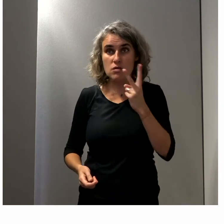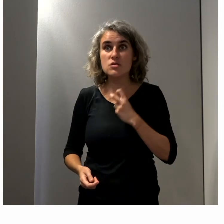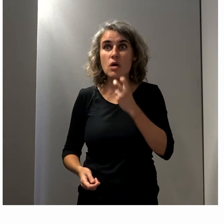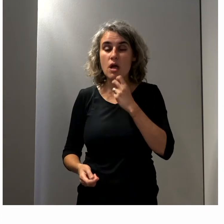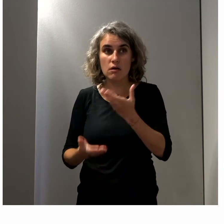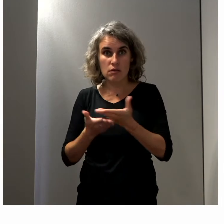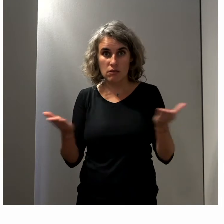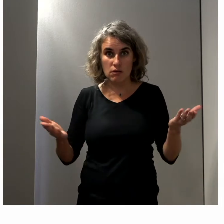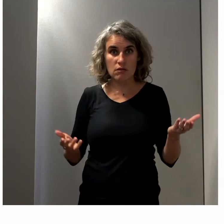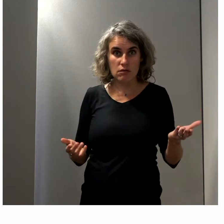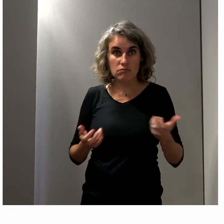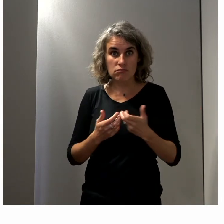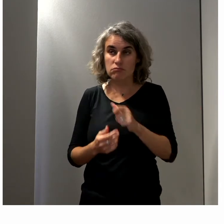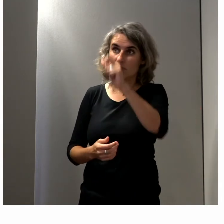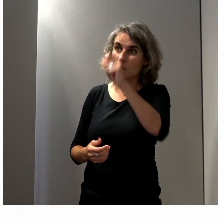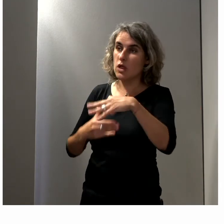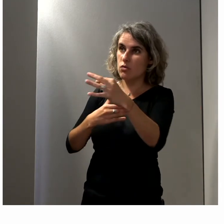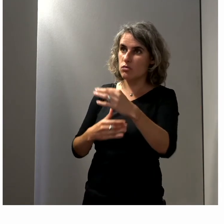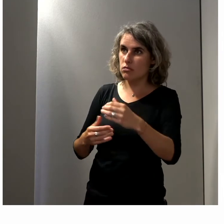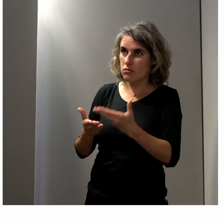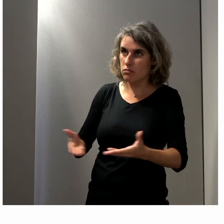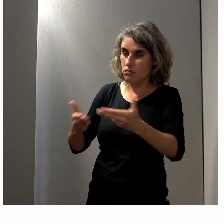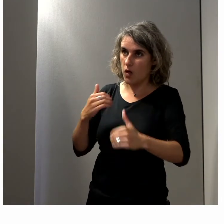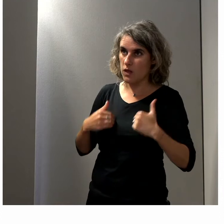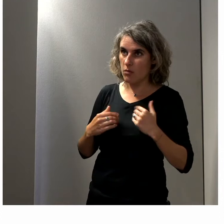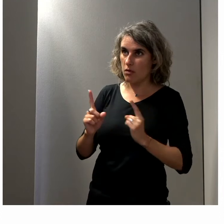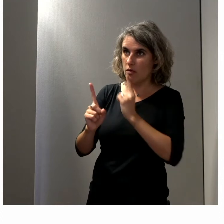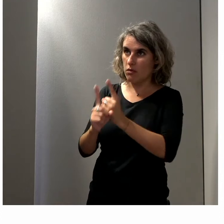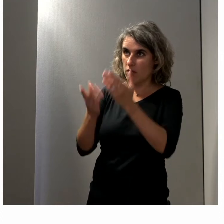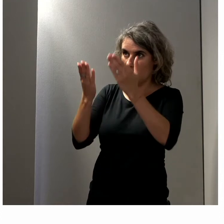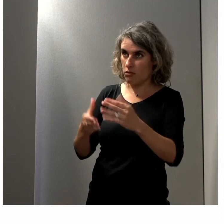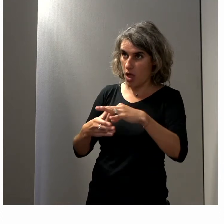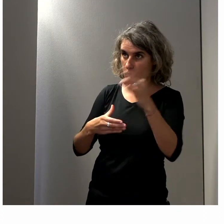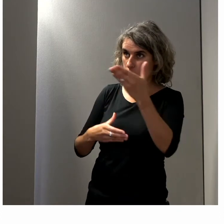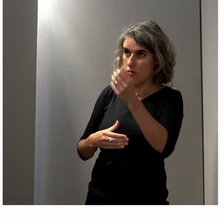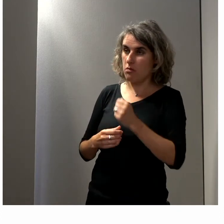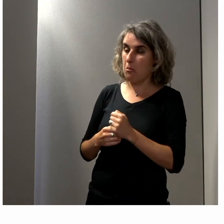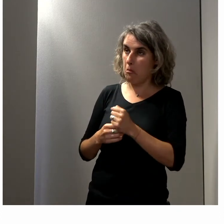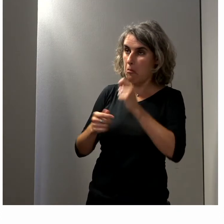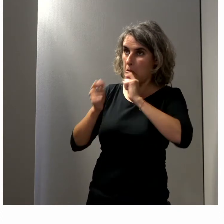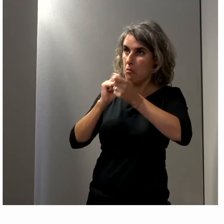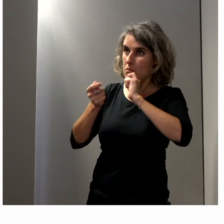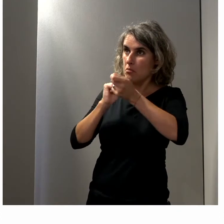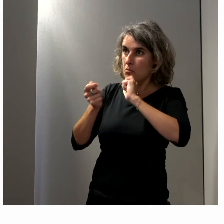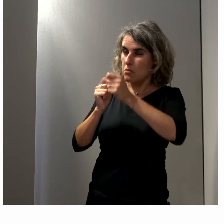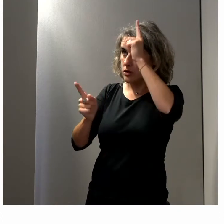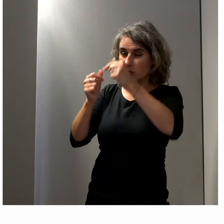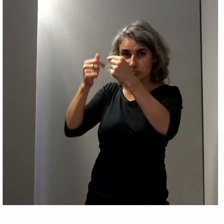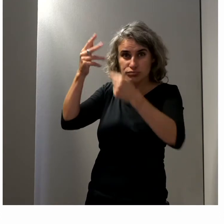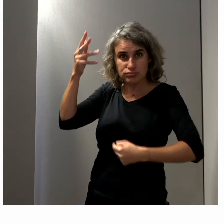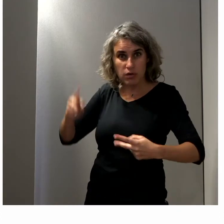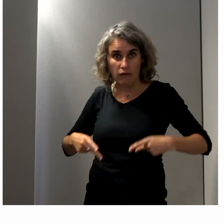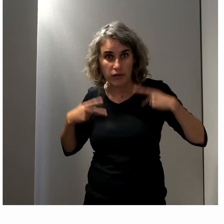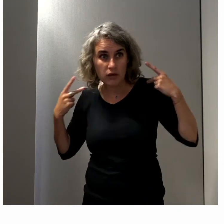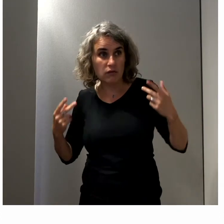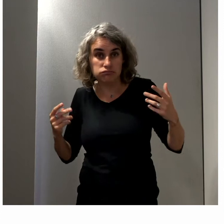rencontrera son élu en situation de handicap, certes, mais élu avant tout qui pourra lui répondre sur tous les sujets de la vie